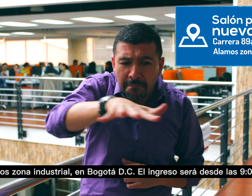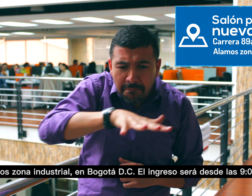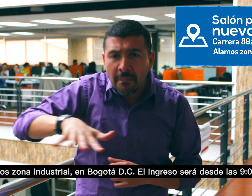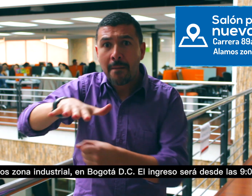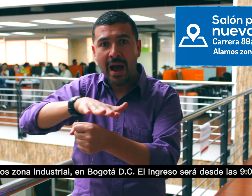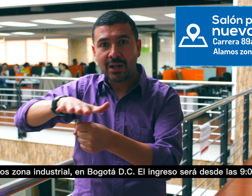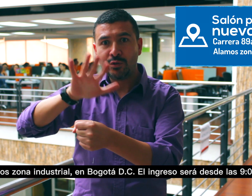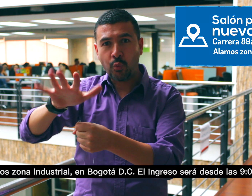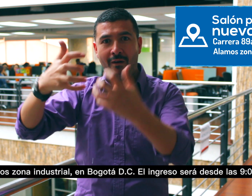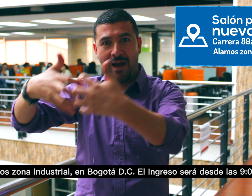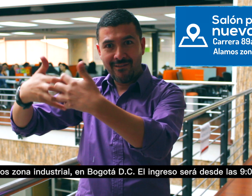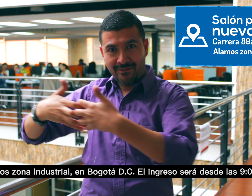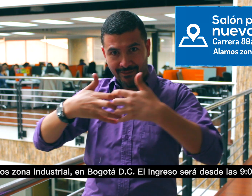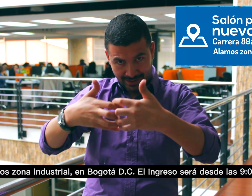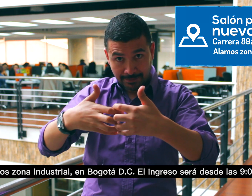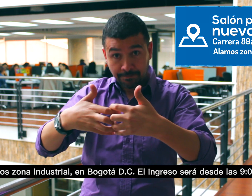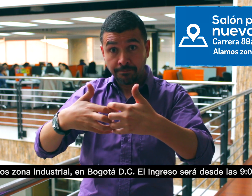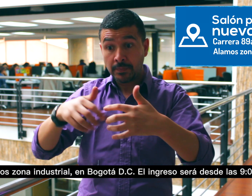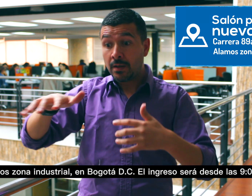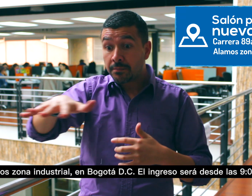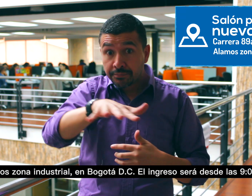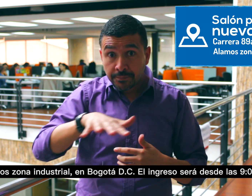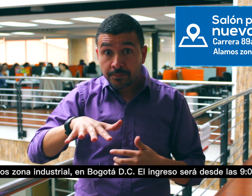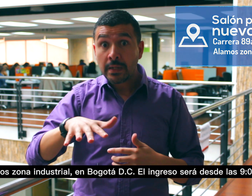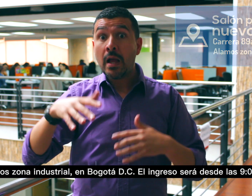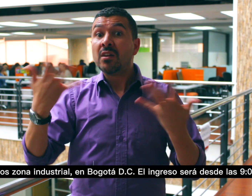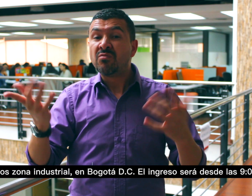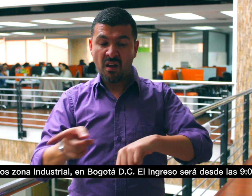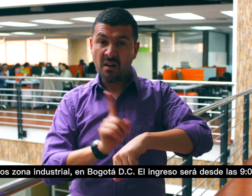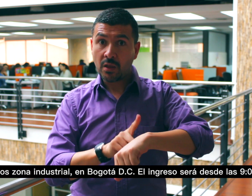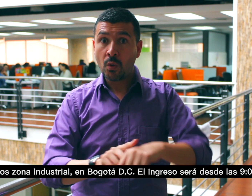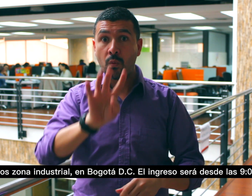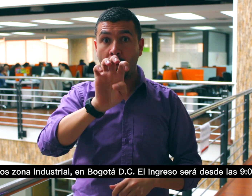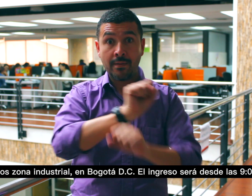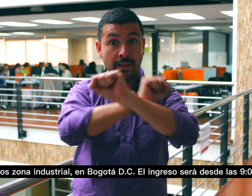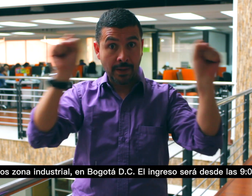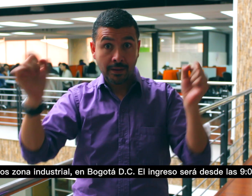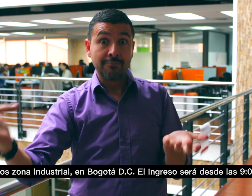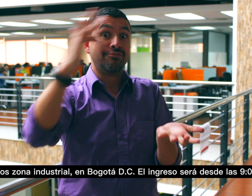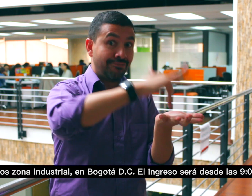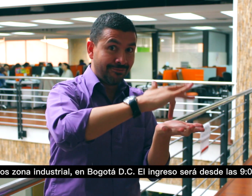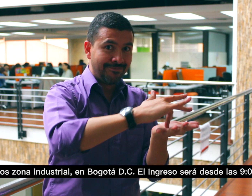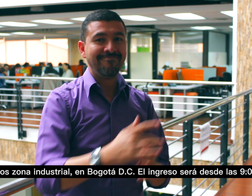Alamos Zona Industrial, en Bogotá, Distrito Capital. El ingreso será desde las 9 de la mañana.